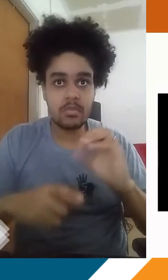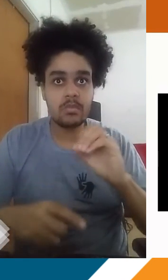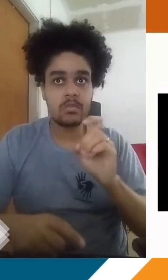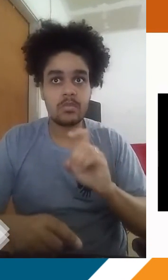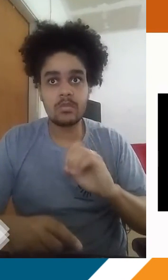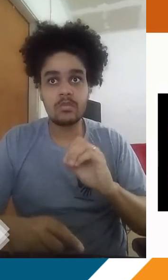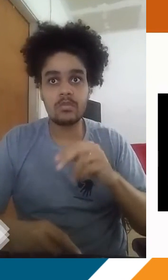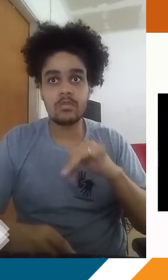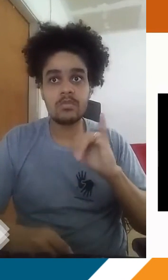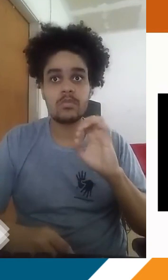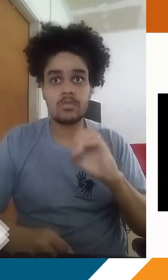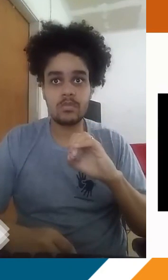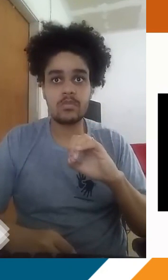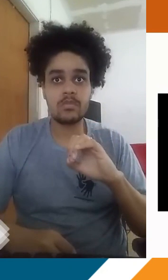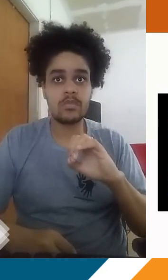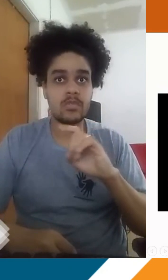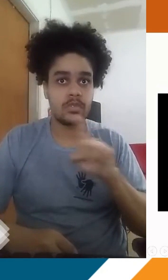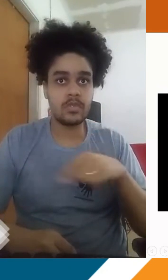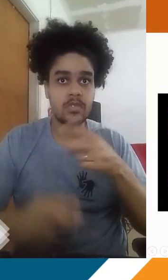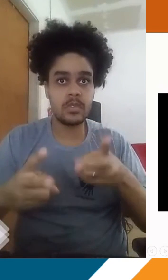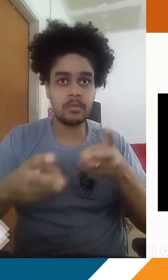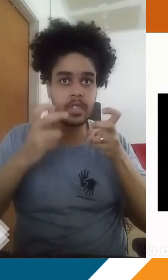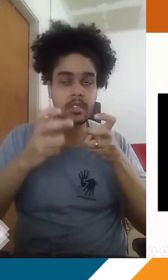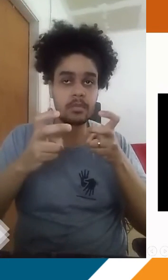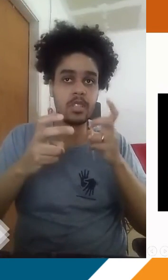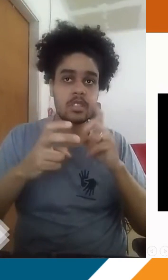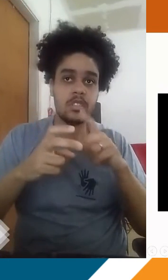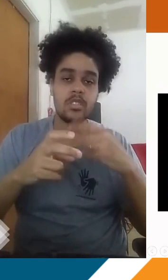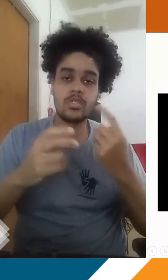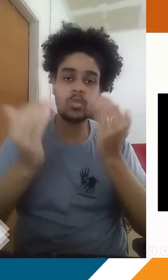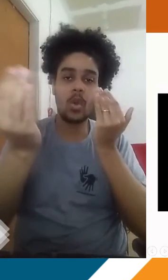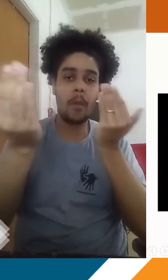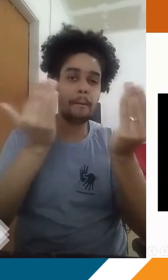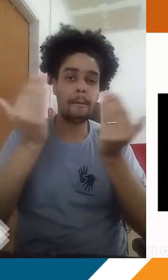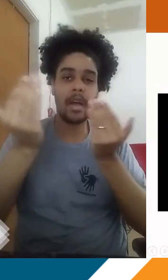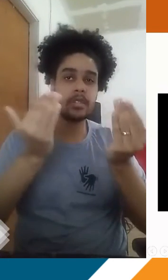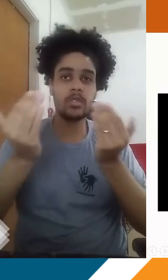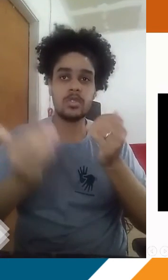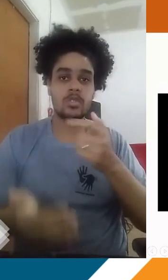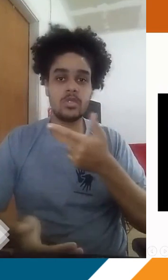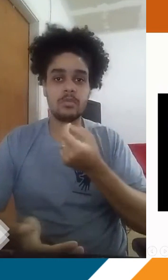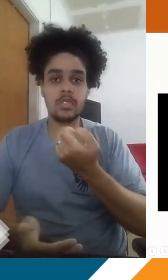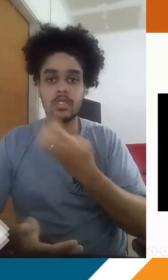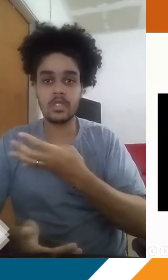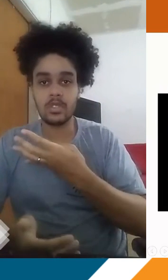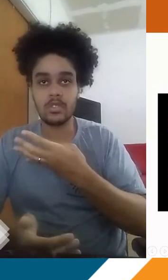ozônio, ou seja, esse buraco na camada de ozônio. Como vocês podem perceber, se a gente compara, por exemplo, de 2014